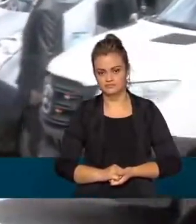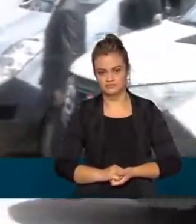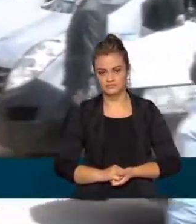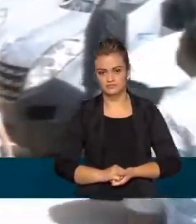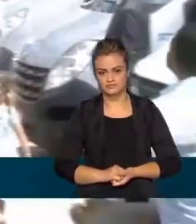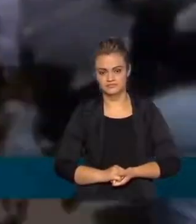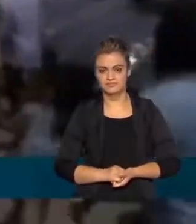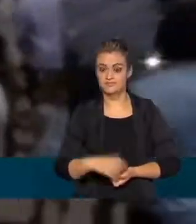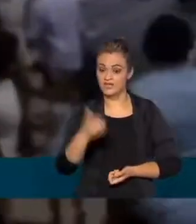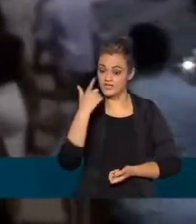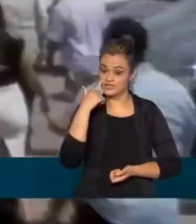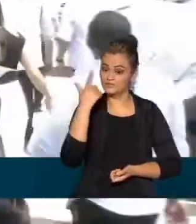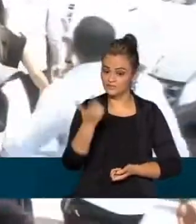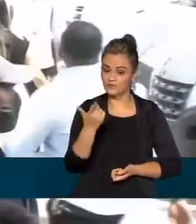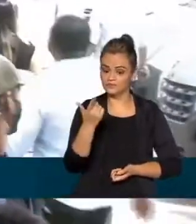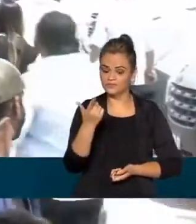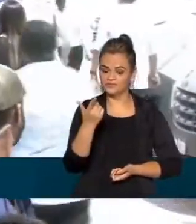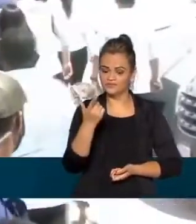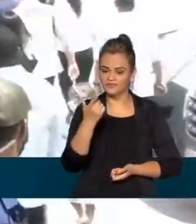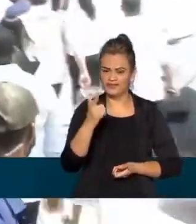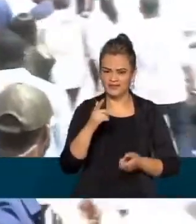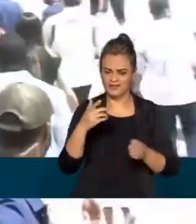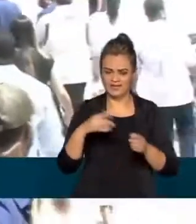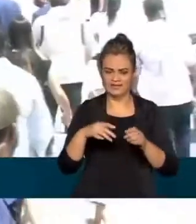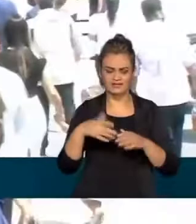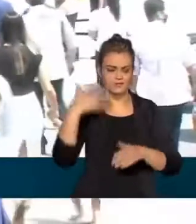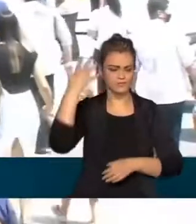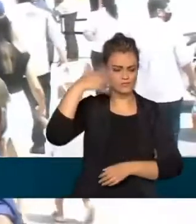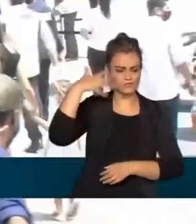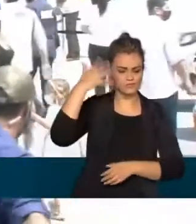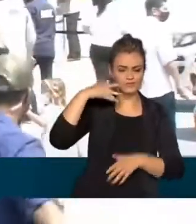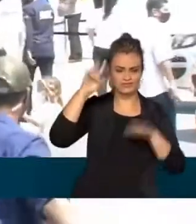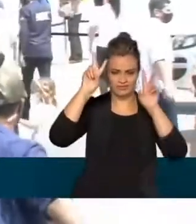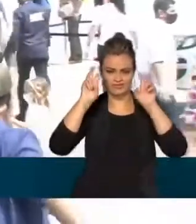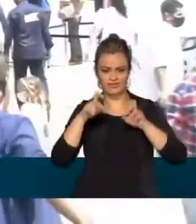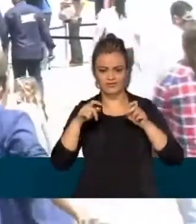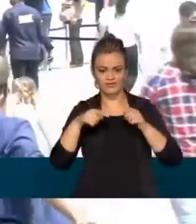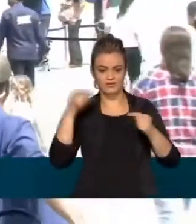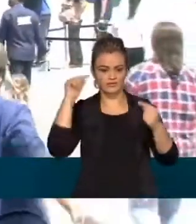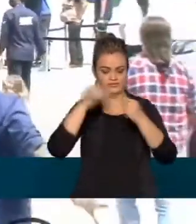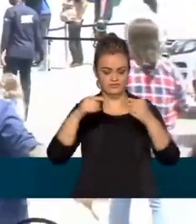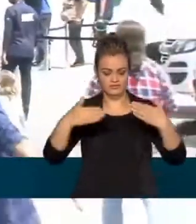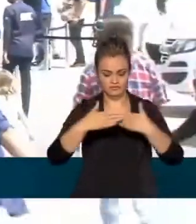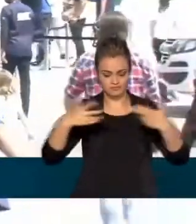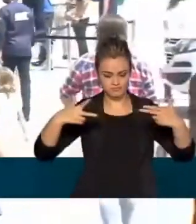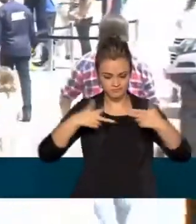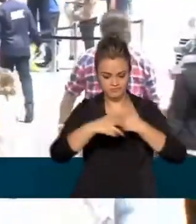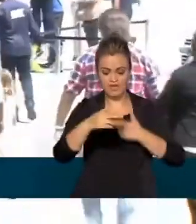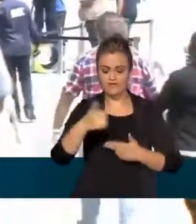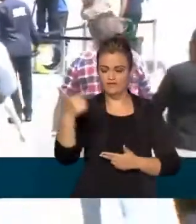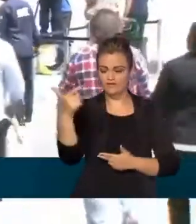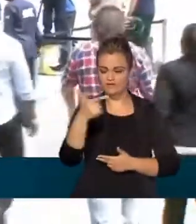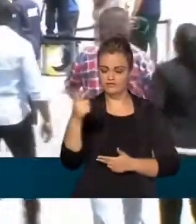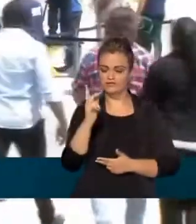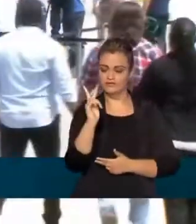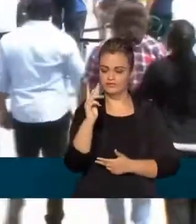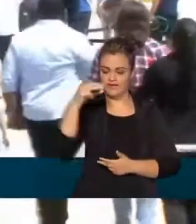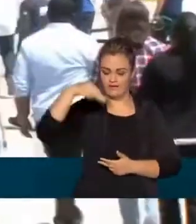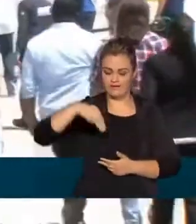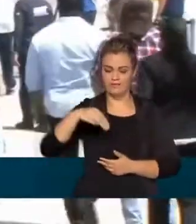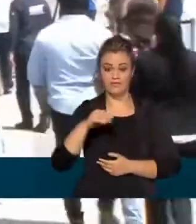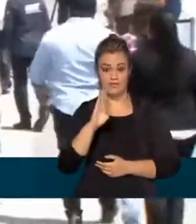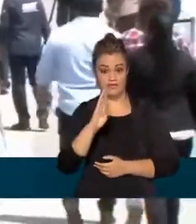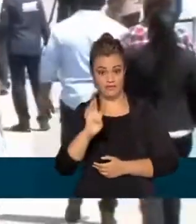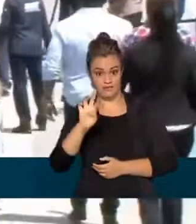Nós acompanhamos aí essa cerimônia de entrega de 22 quilômetros de rodovia duplicada na BR